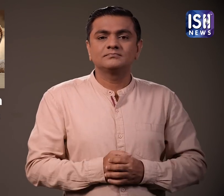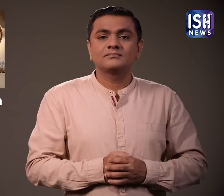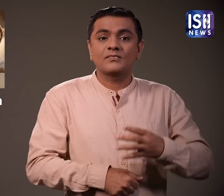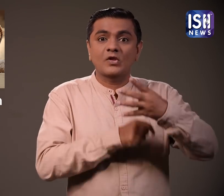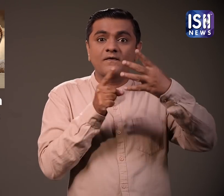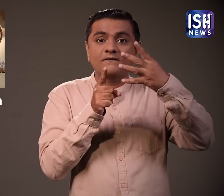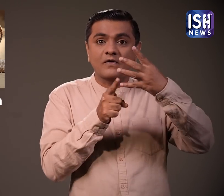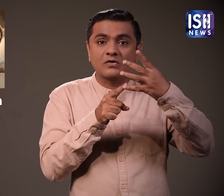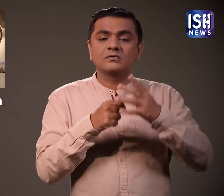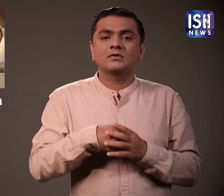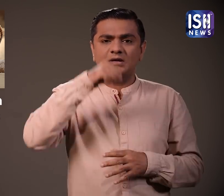भारत्य कोब्रा